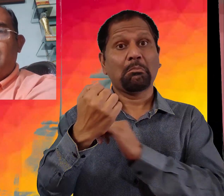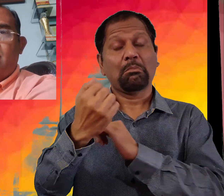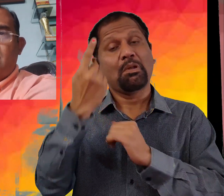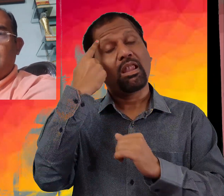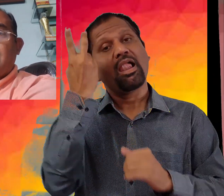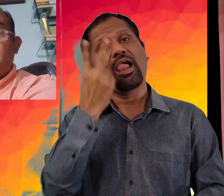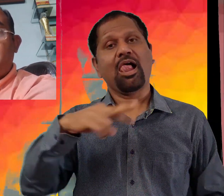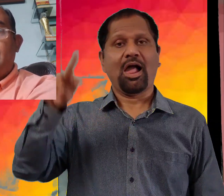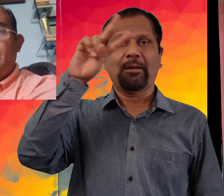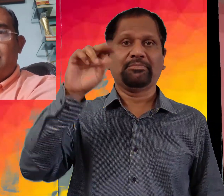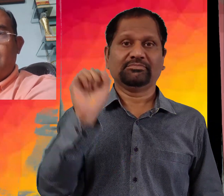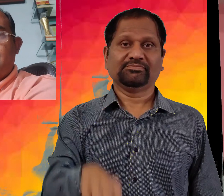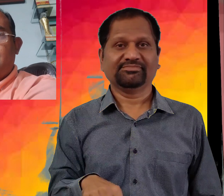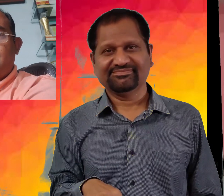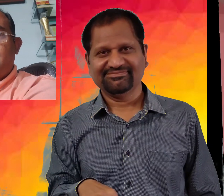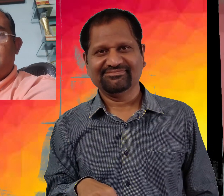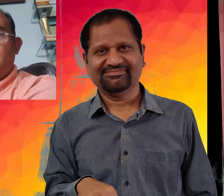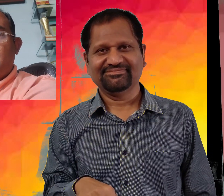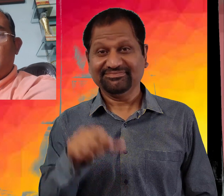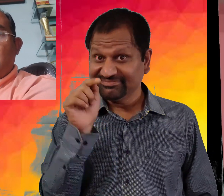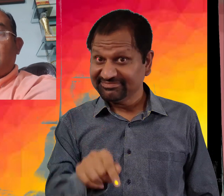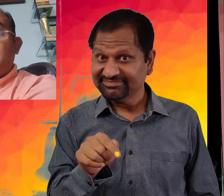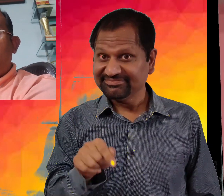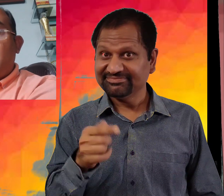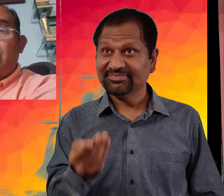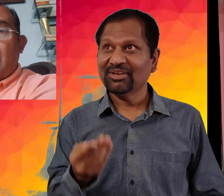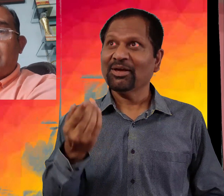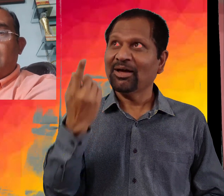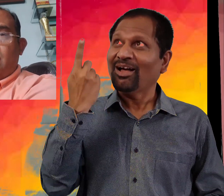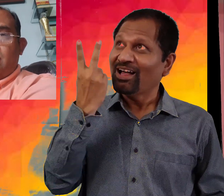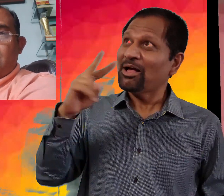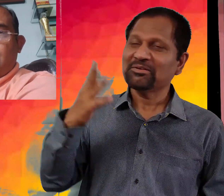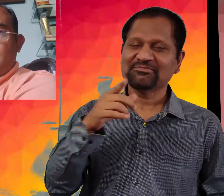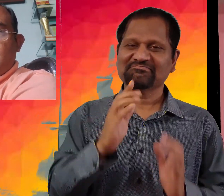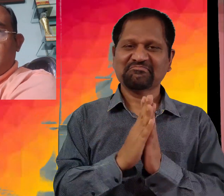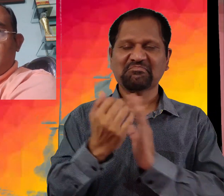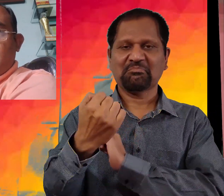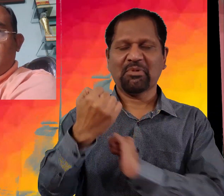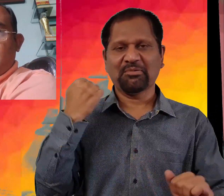سرعتم ہے سب سے بڑی ہے اس سے بڑی کوئی طاقت نہیں